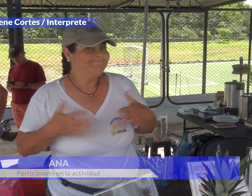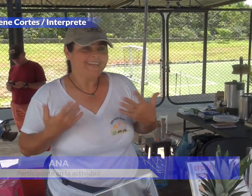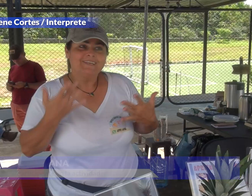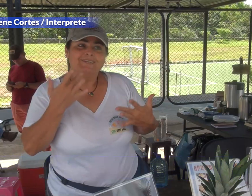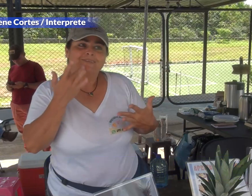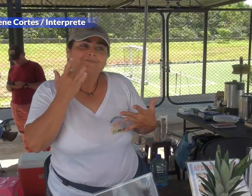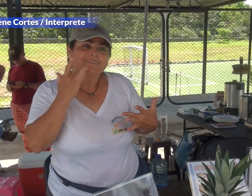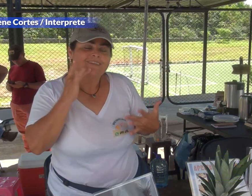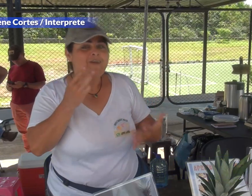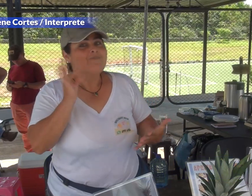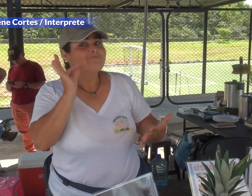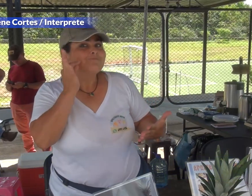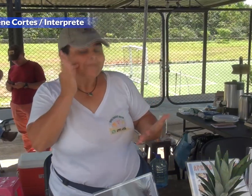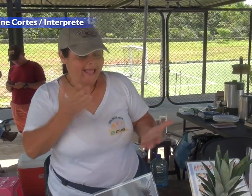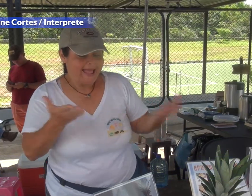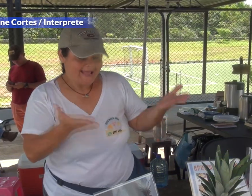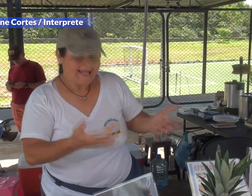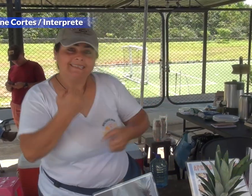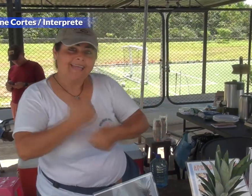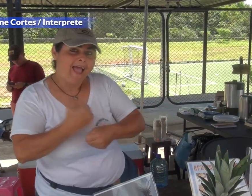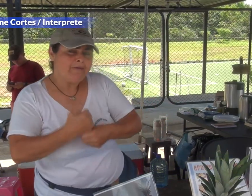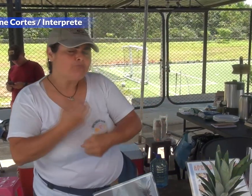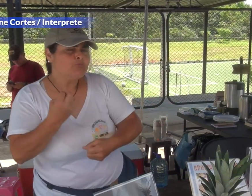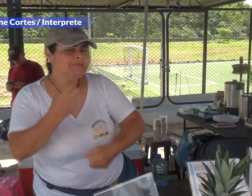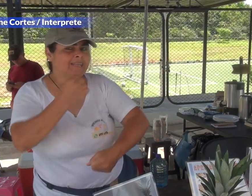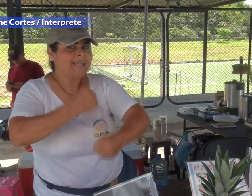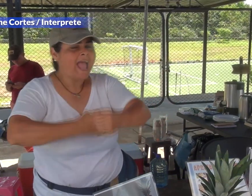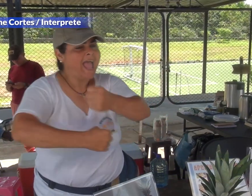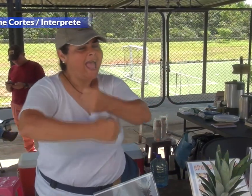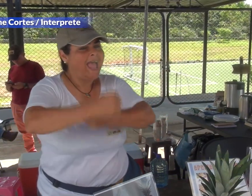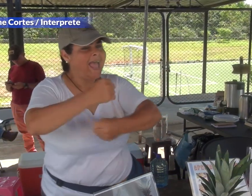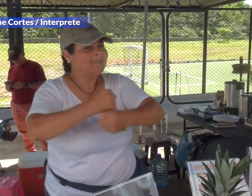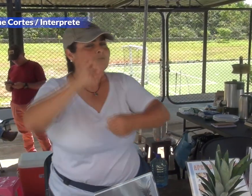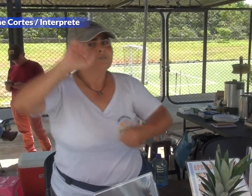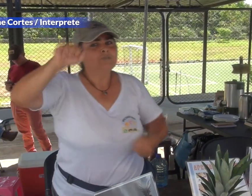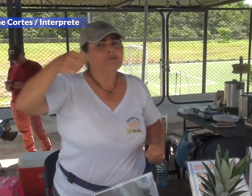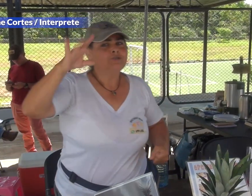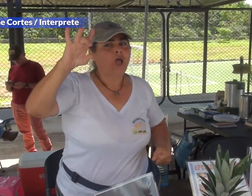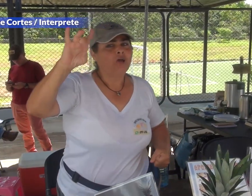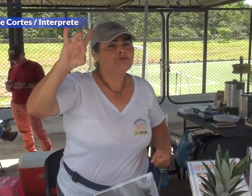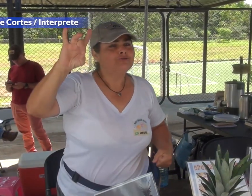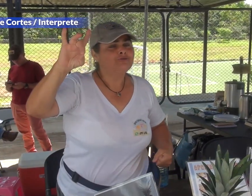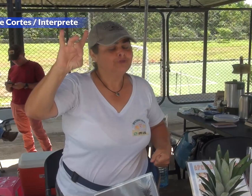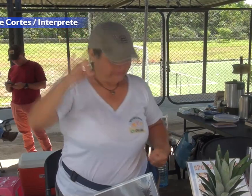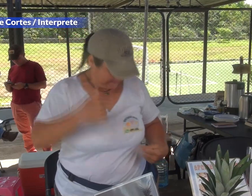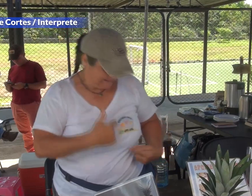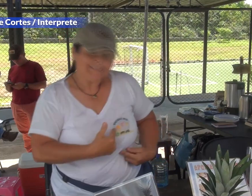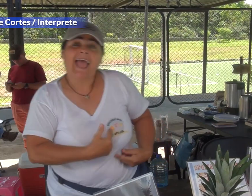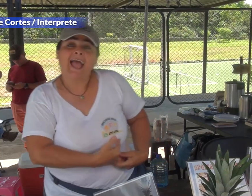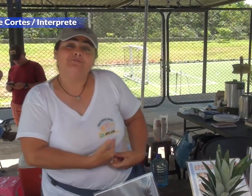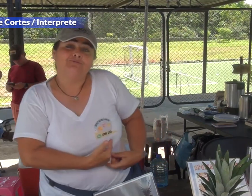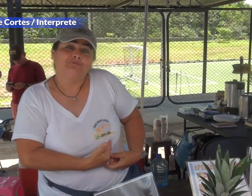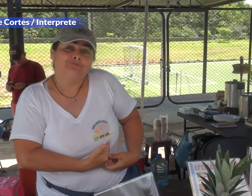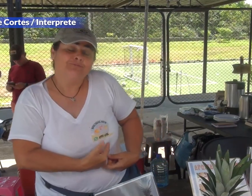Está muy feliz de verlos aquí hoy. Ella está trabajando desde hace muchos años, 18 años,